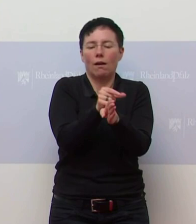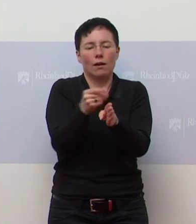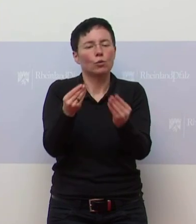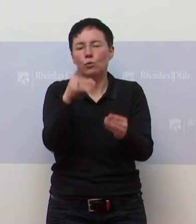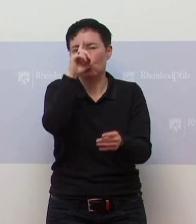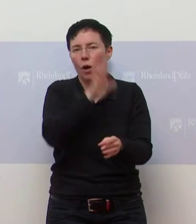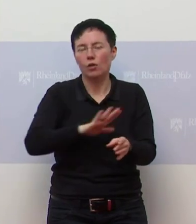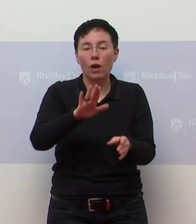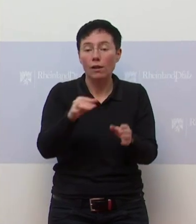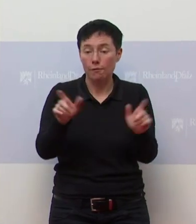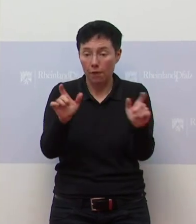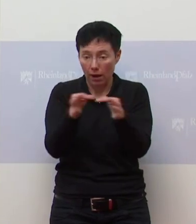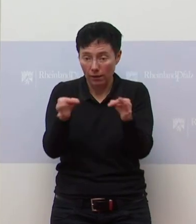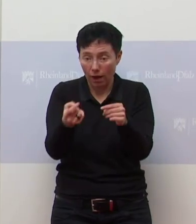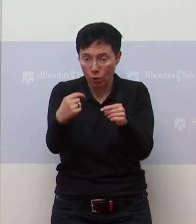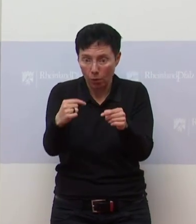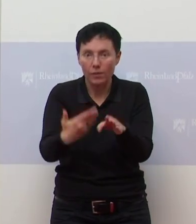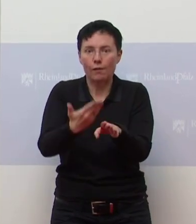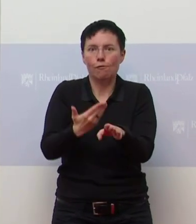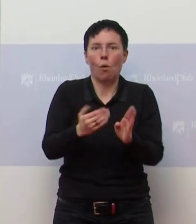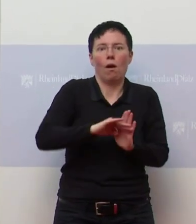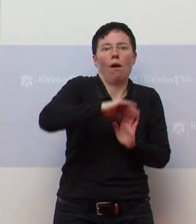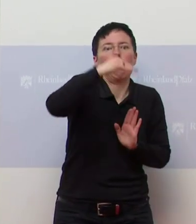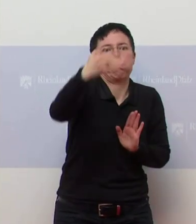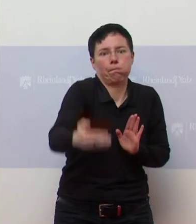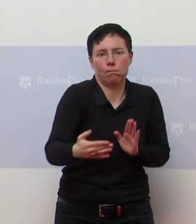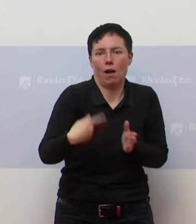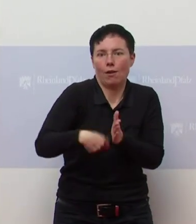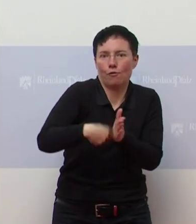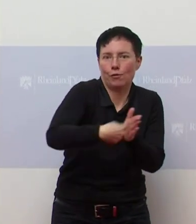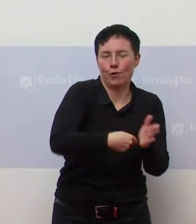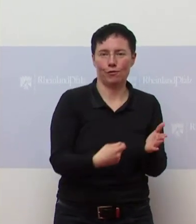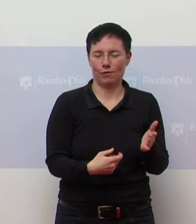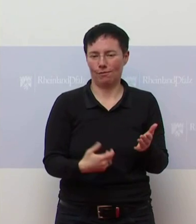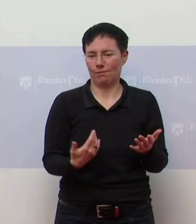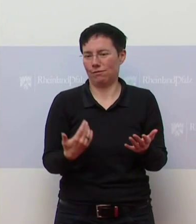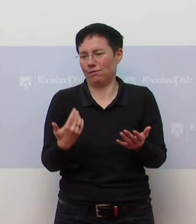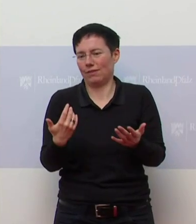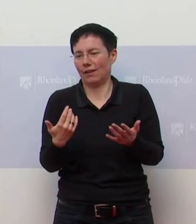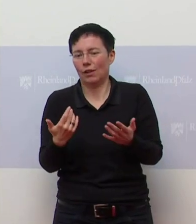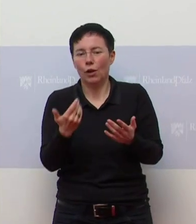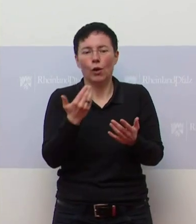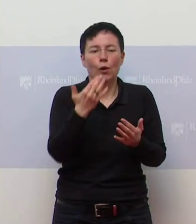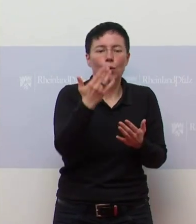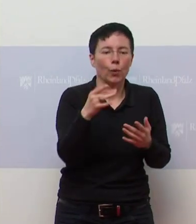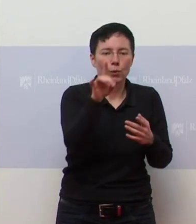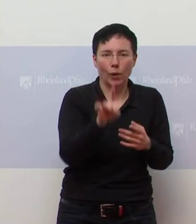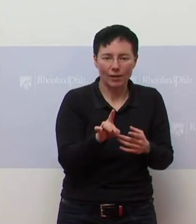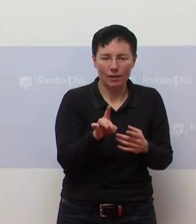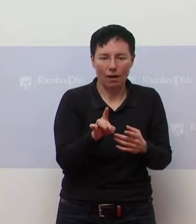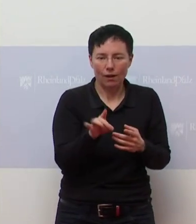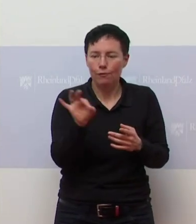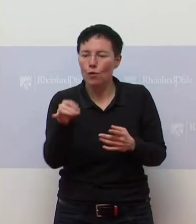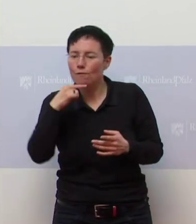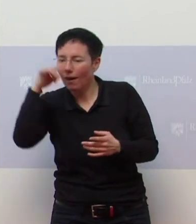statt in Deutschland. Und die finden jetzt halt nicht am grünen Donnerstag für den Karfreitag statt, sondern die finden jetzt halt am